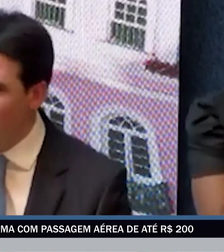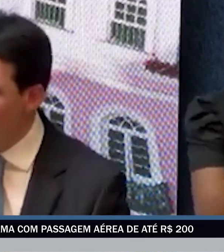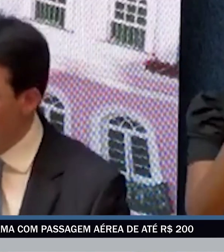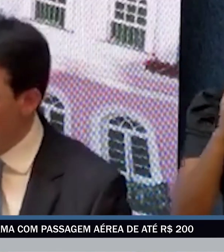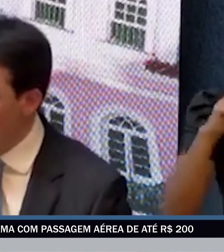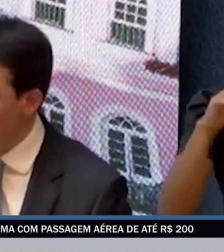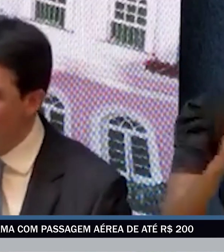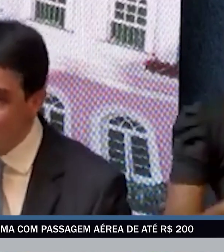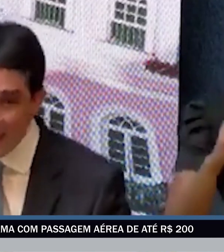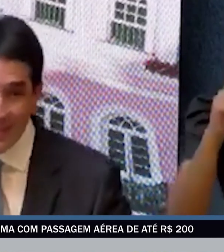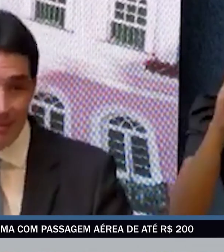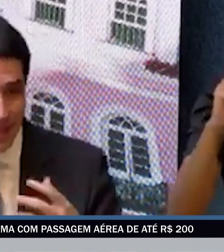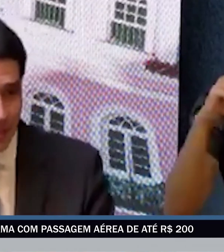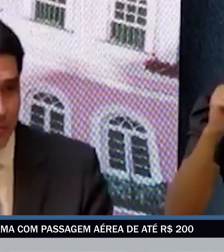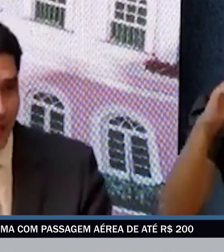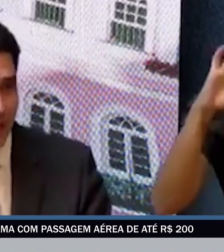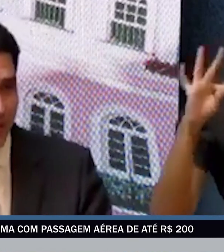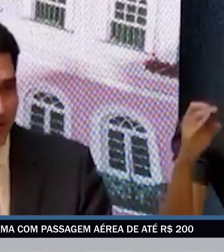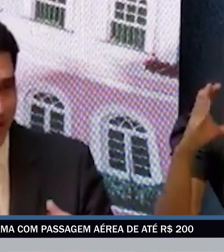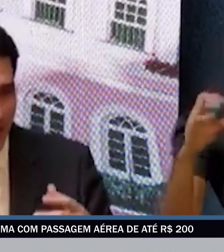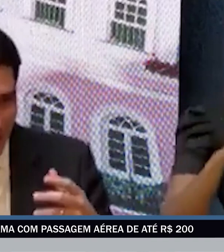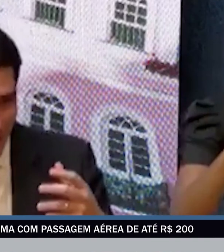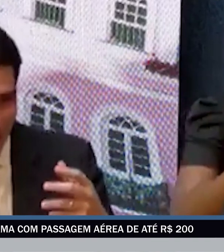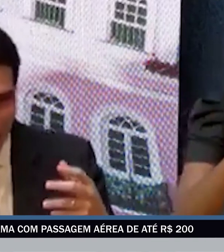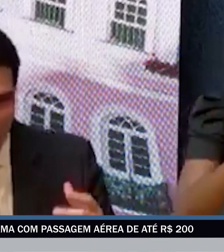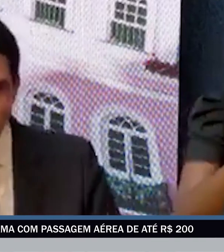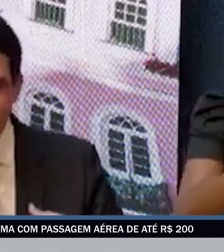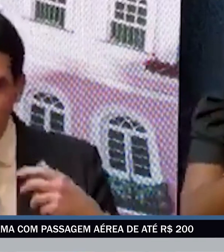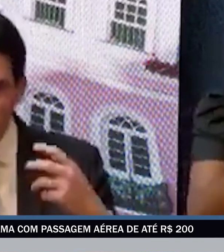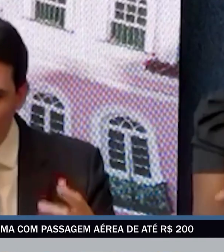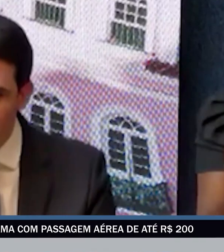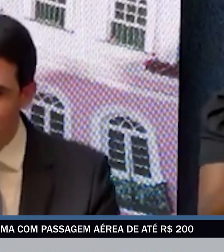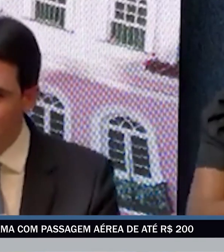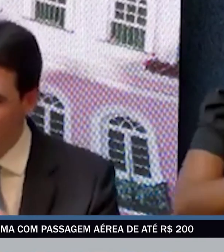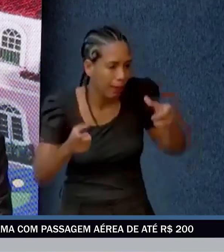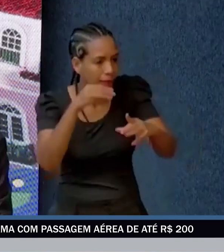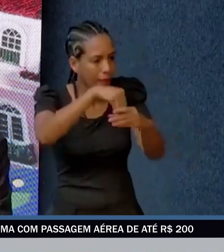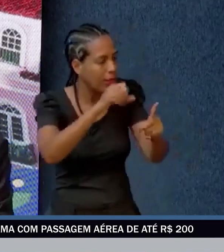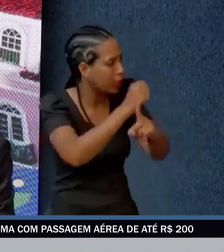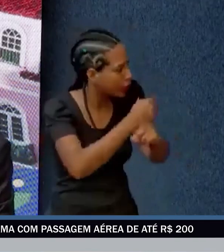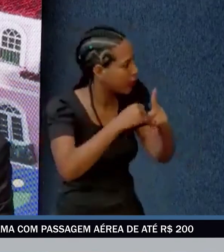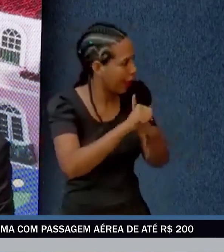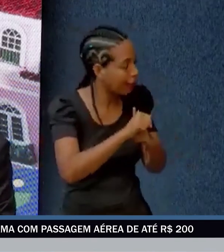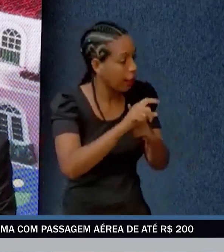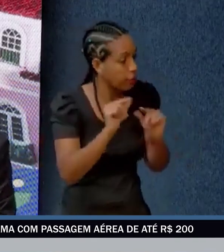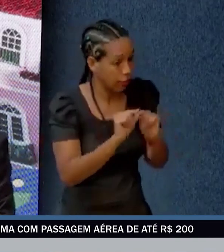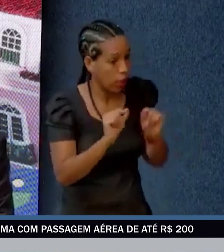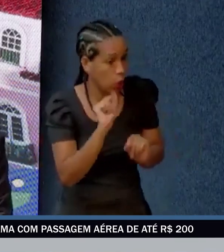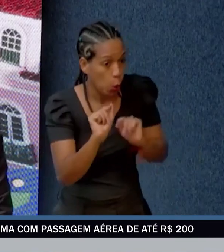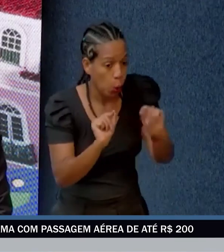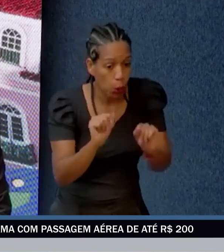que o programa ainda está na primeira fase e que ele deve ser expandido para outros grupos futuramente. A gente não vai